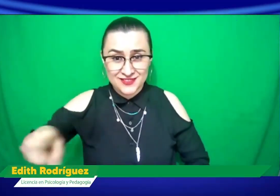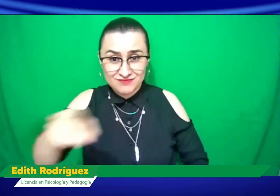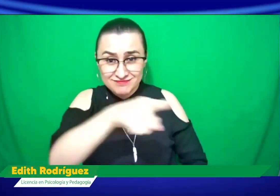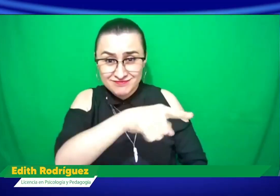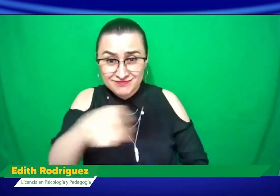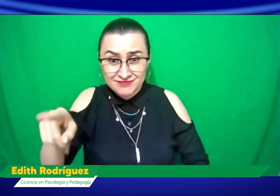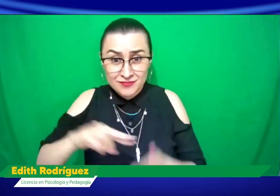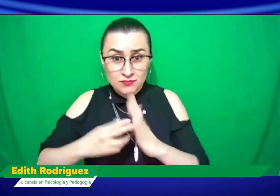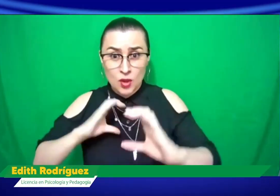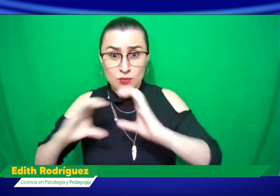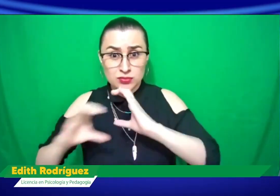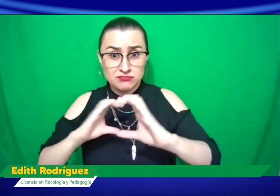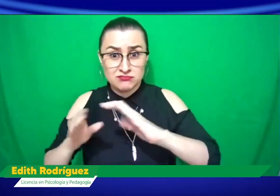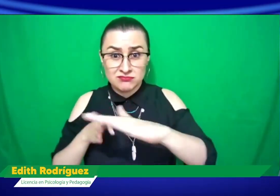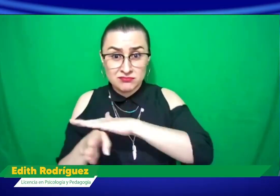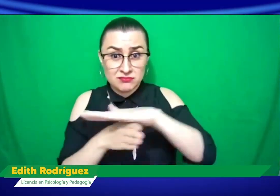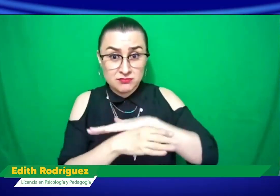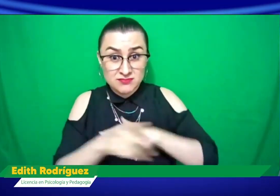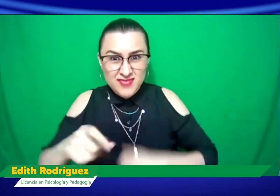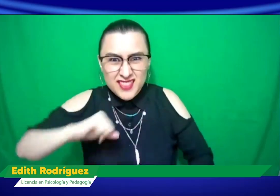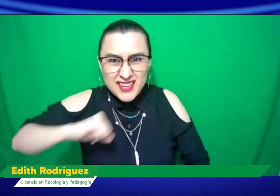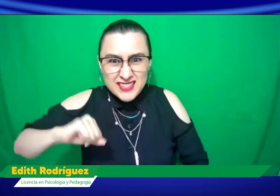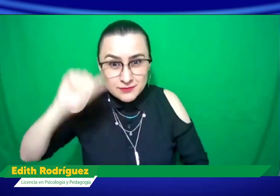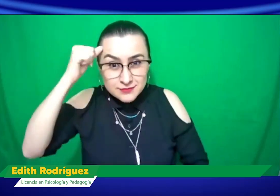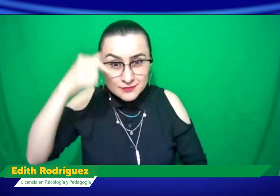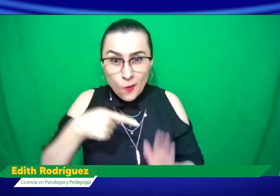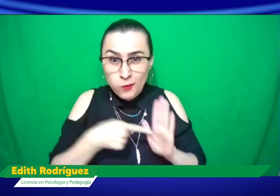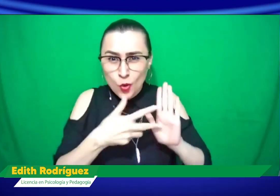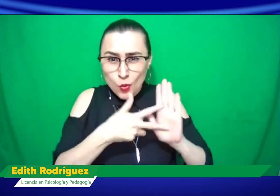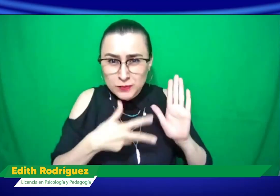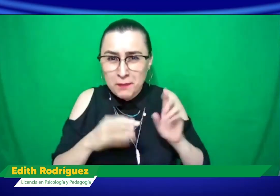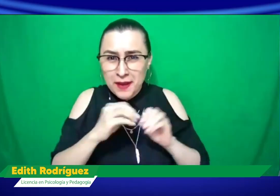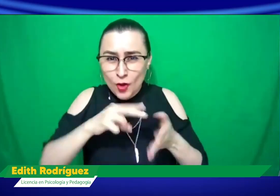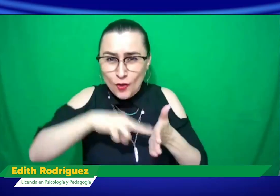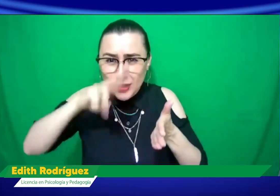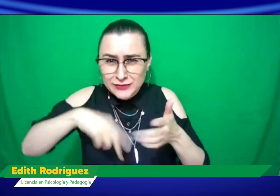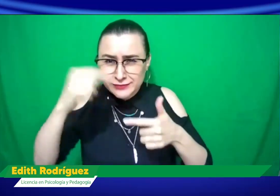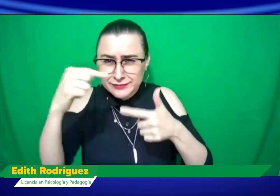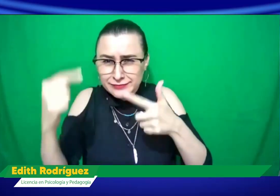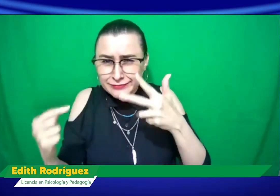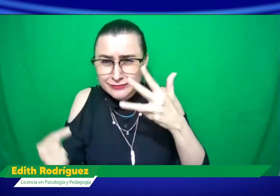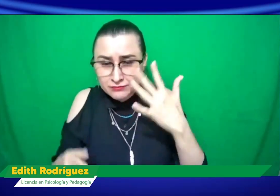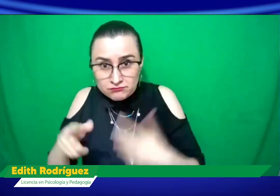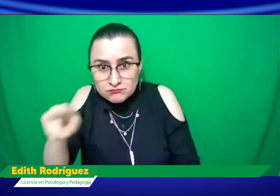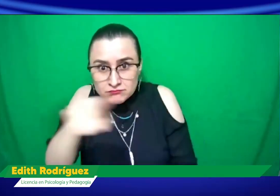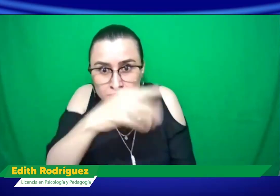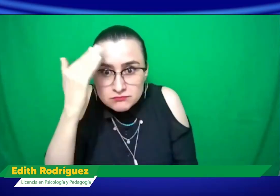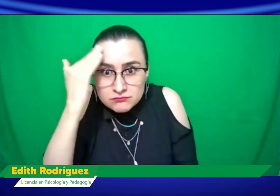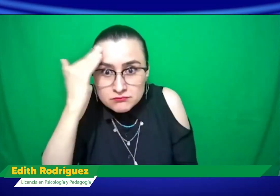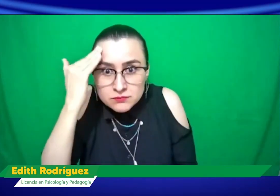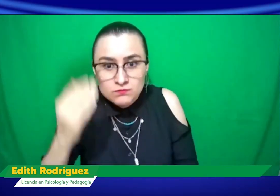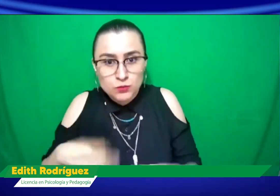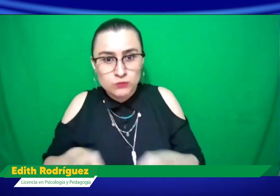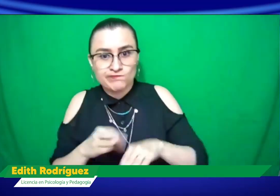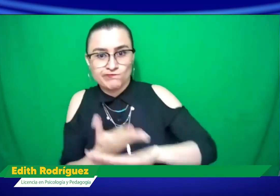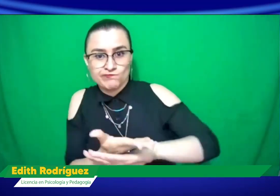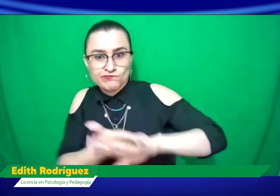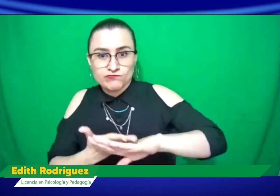hacer como pues desde derechos humanos, accesibilidad desde la convención, desde la constitución